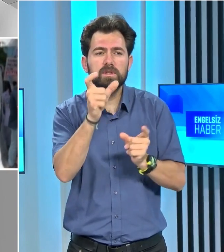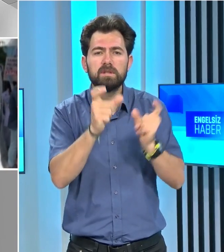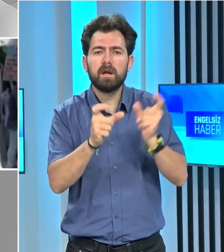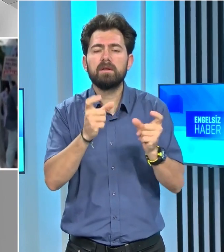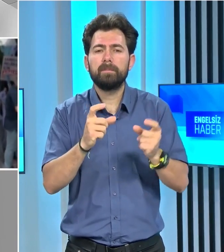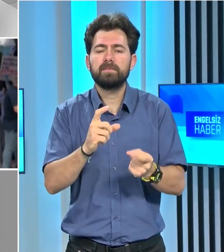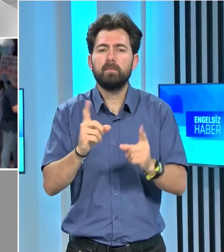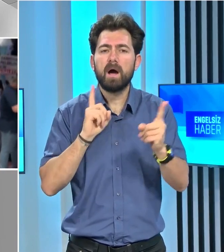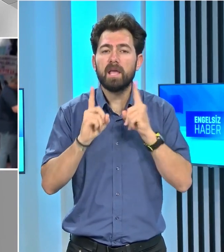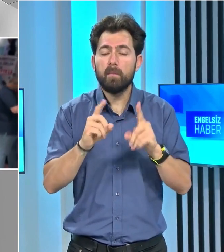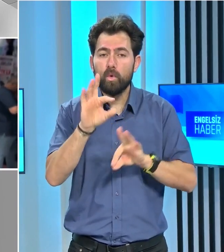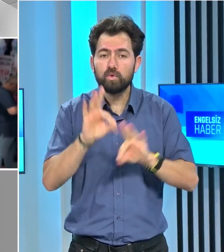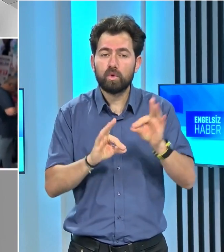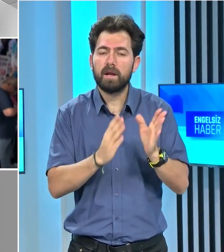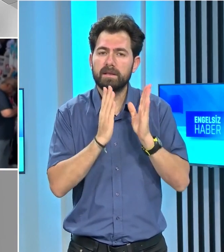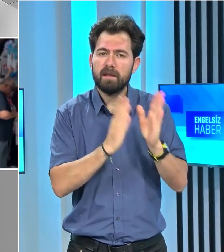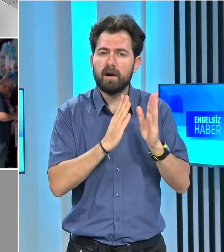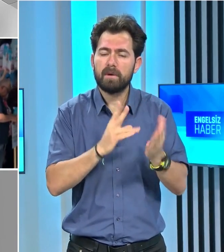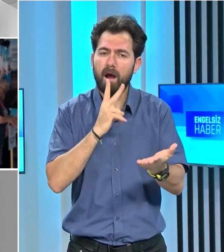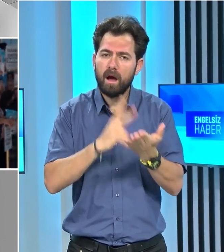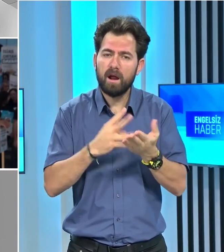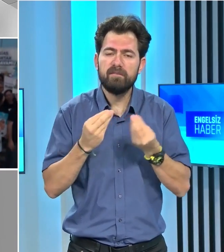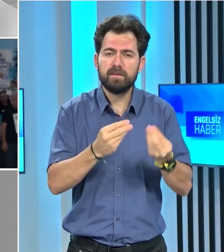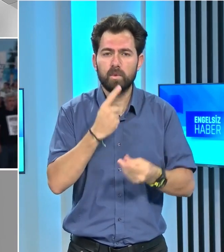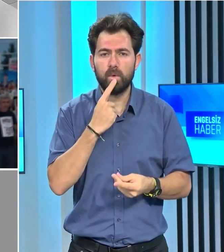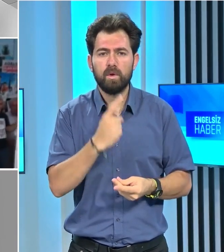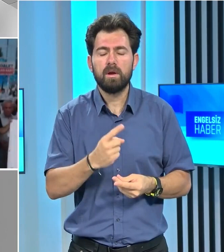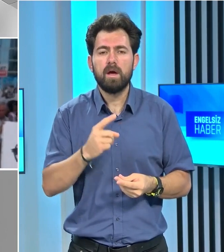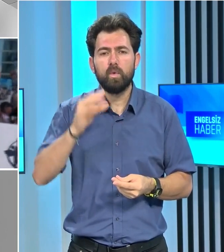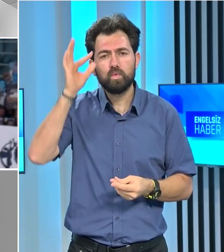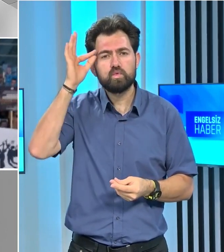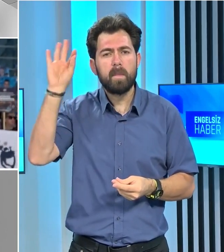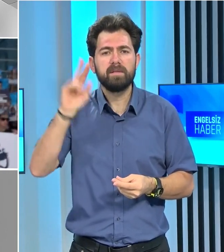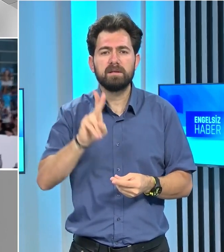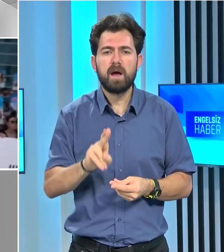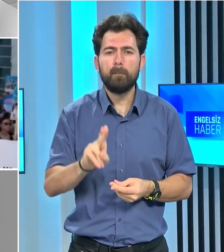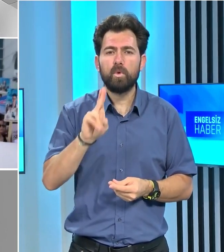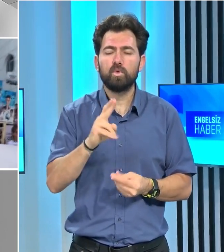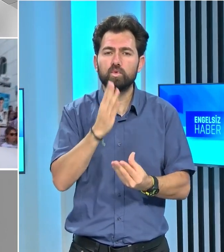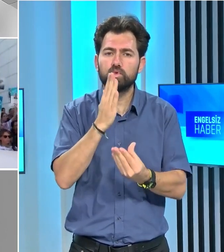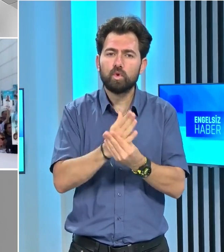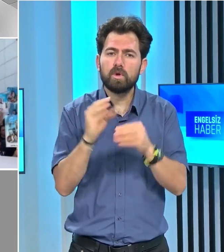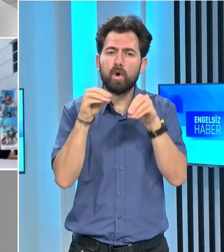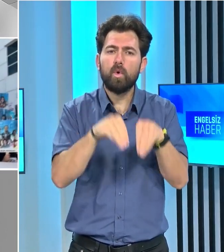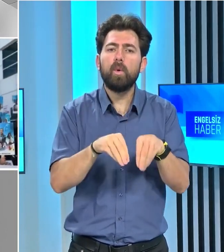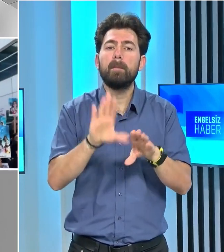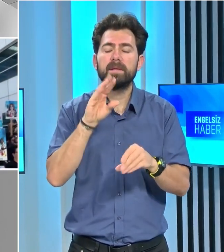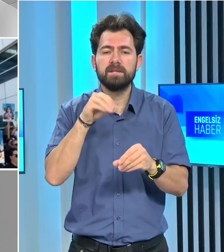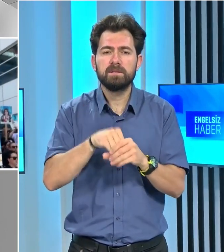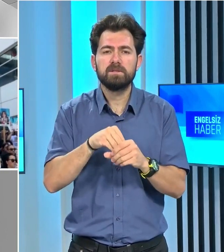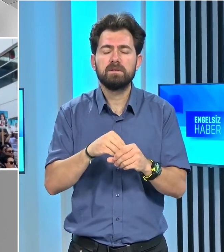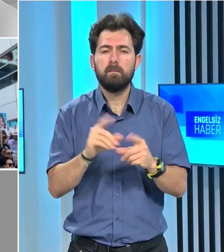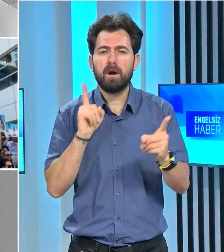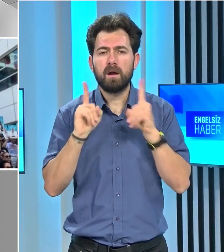ise adli kontrollerinin devamına karar verdiğini söyleyerek bilirkişi raporunun dosyaya girmediği